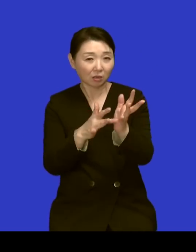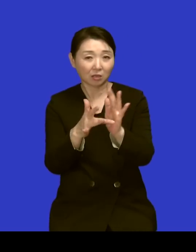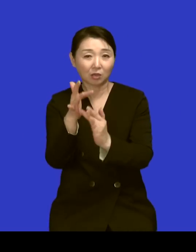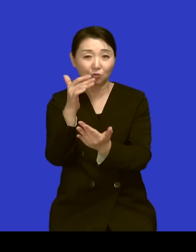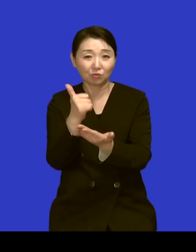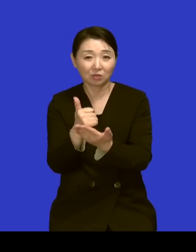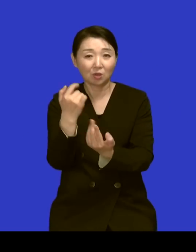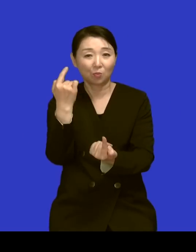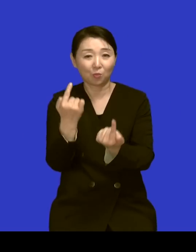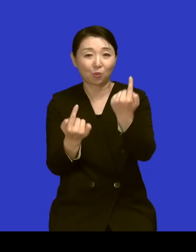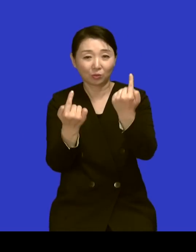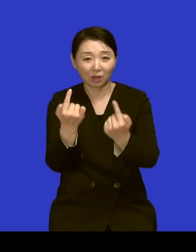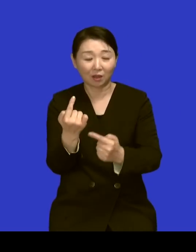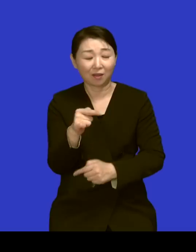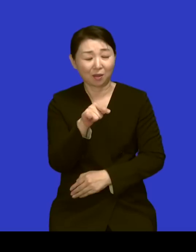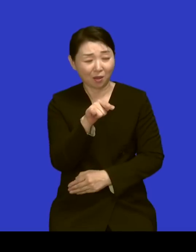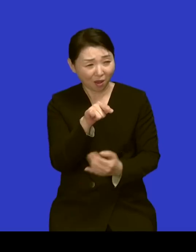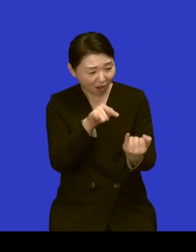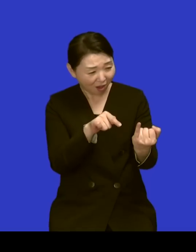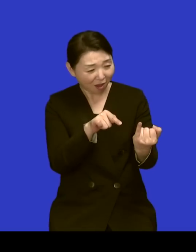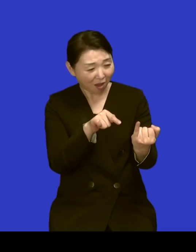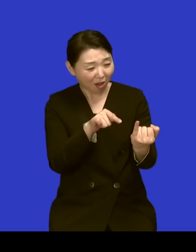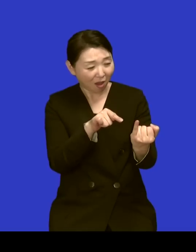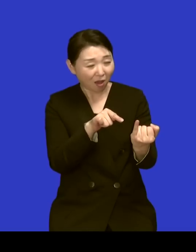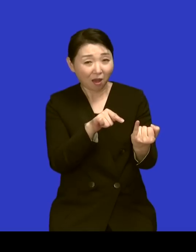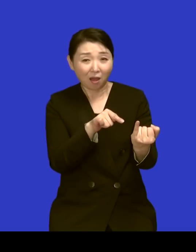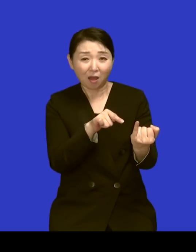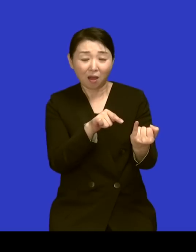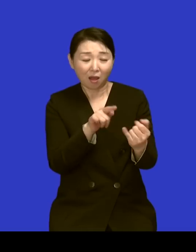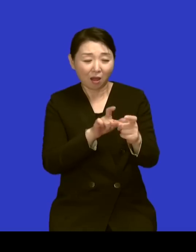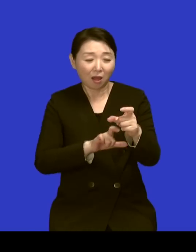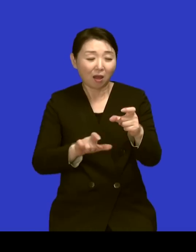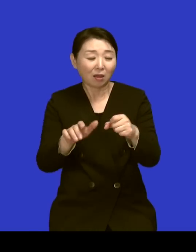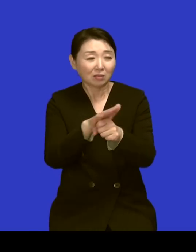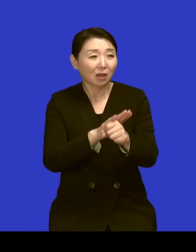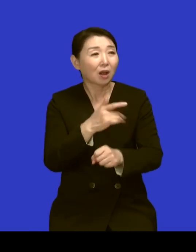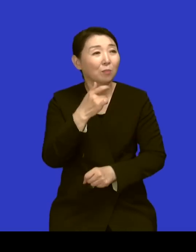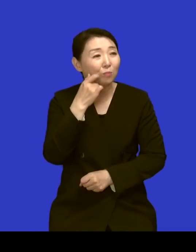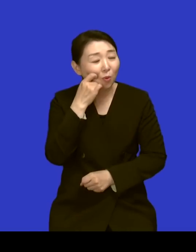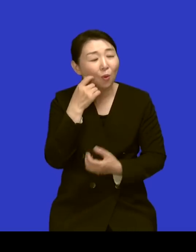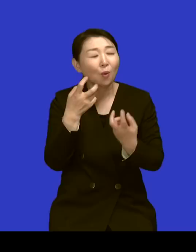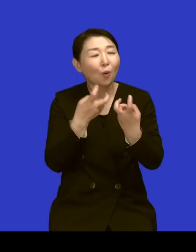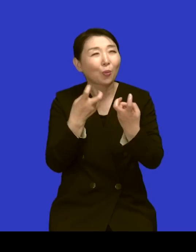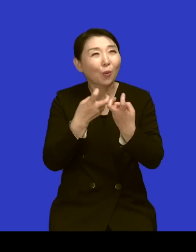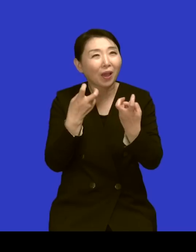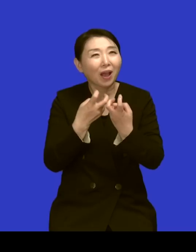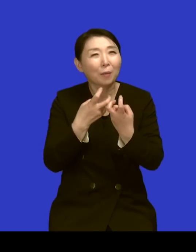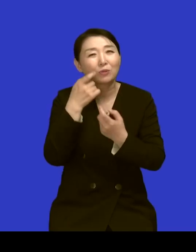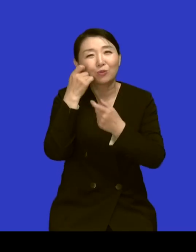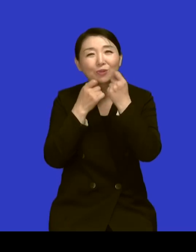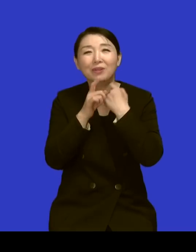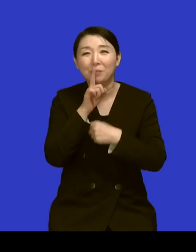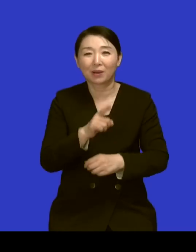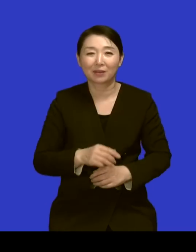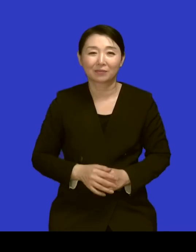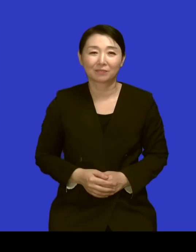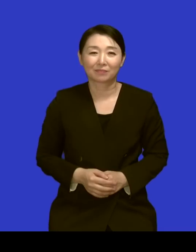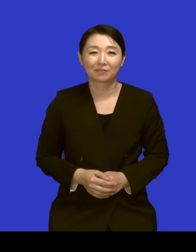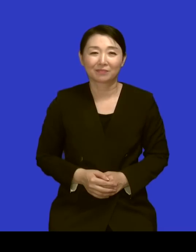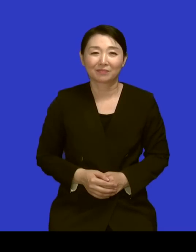더 사랑할 수가 없을 텐데 어떻게 하면 좋겠냐 하고 오셨던 거예요 네 너무 짠하지요